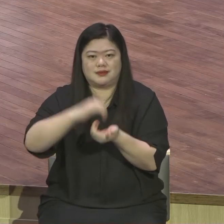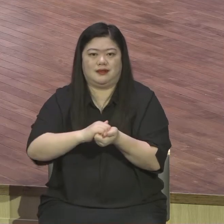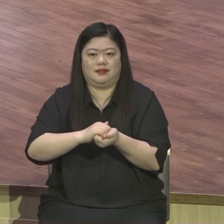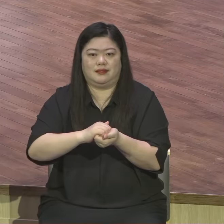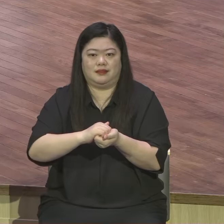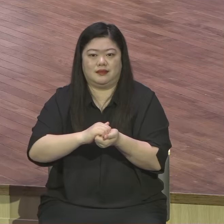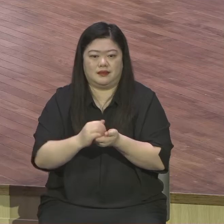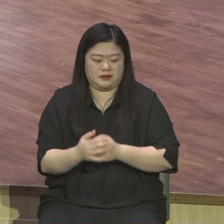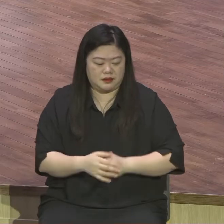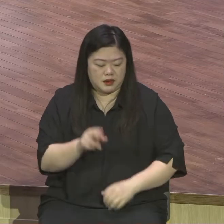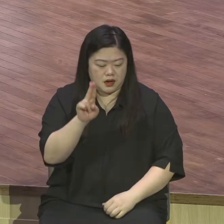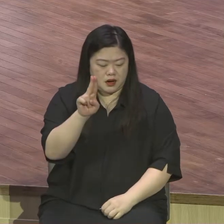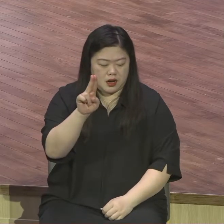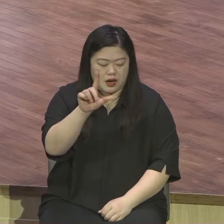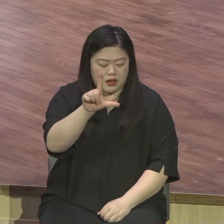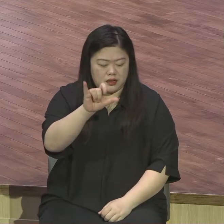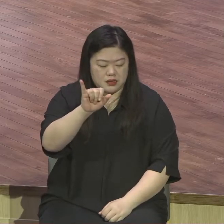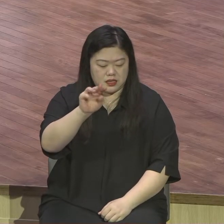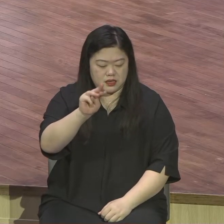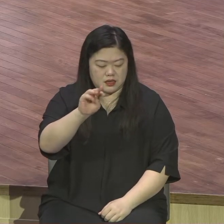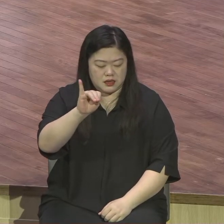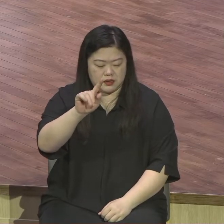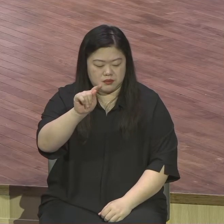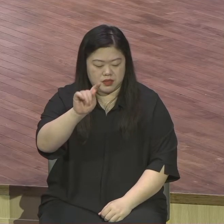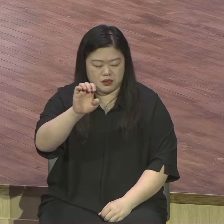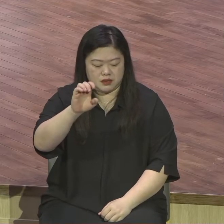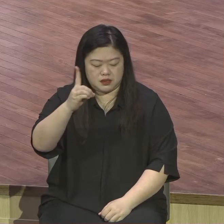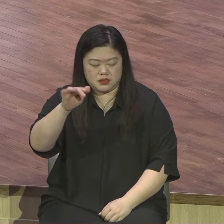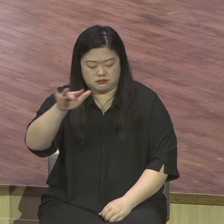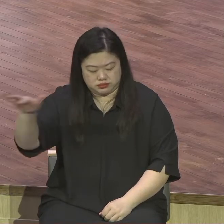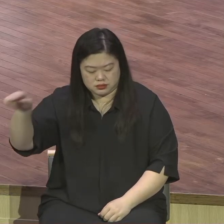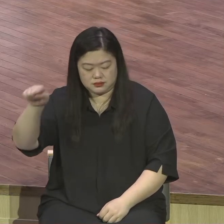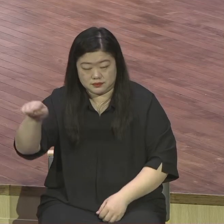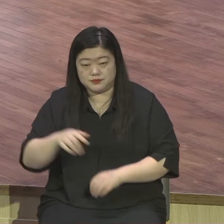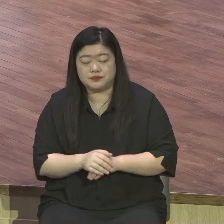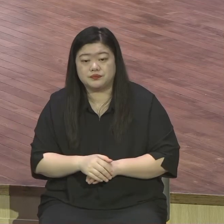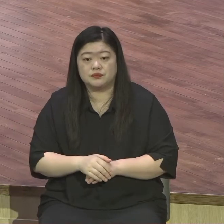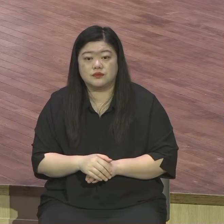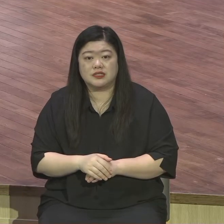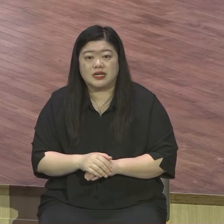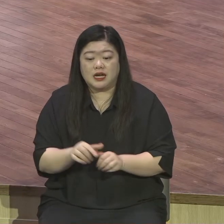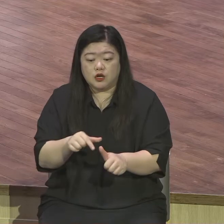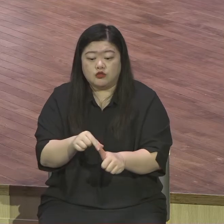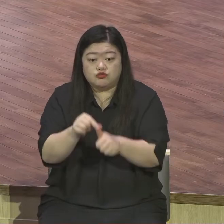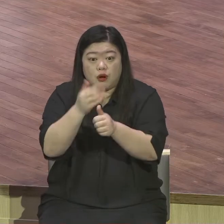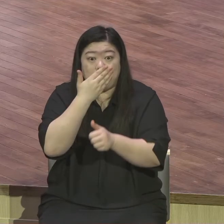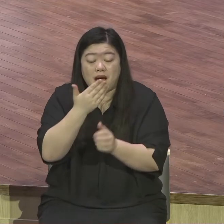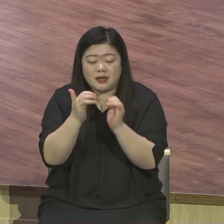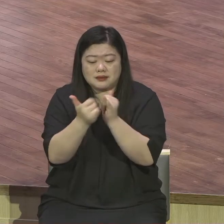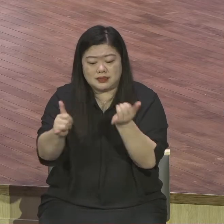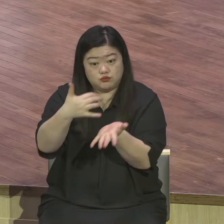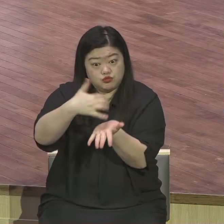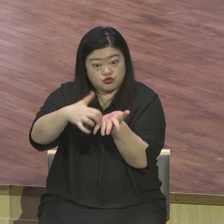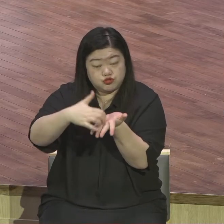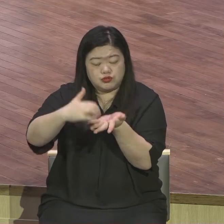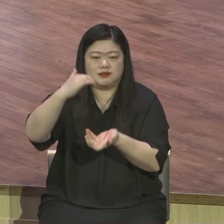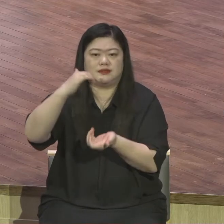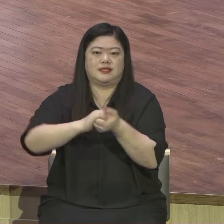제한적 속제 선택받은 수가 제한되어 있다는 얘기 선택받은 하나님의 숫자가 딱 정해져 있는데